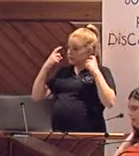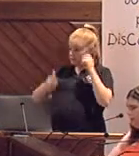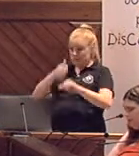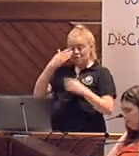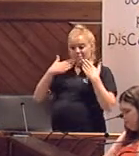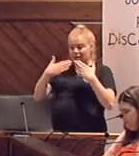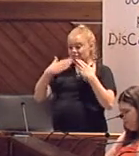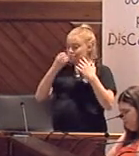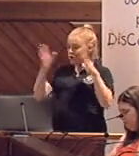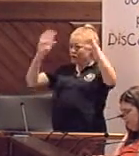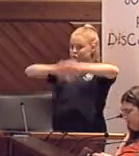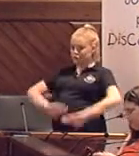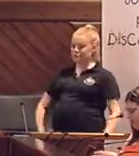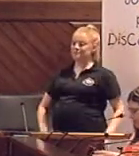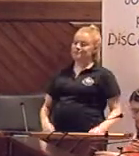Gracias y buena noche.